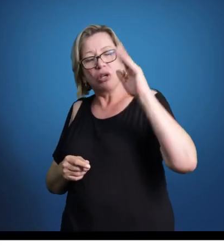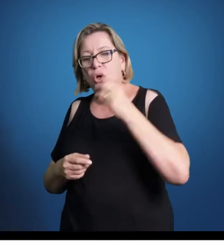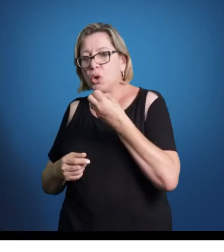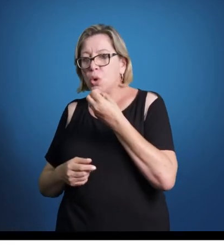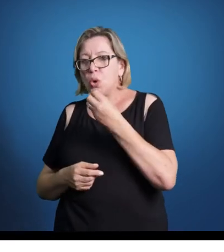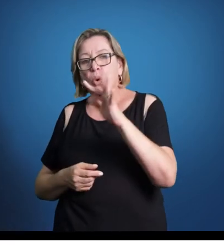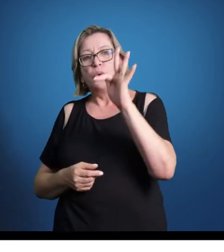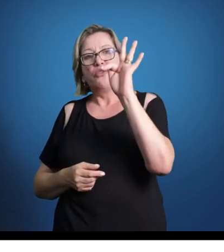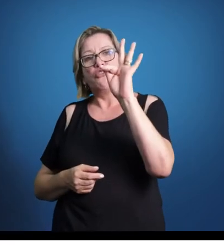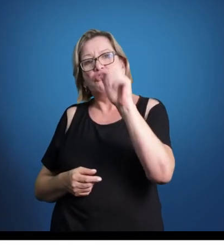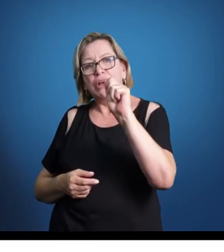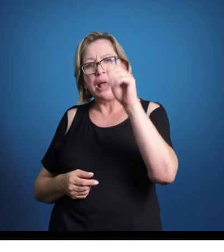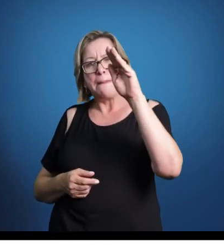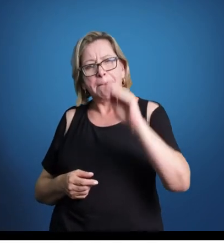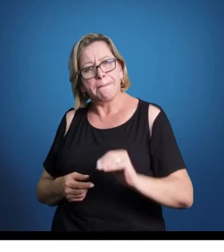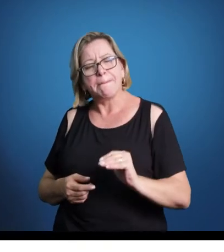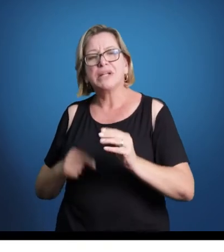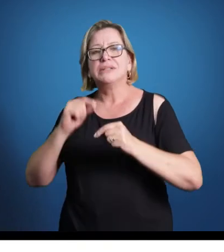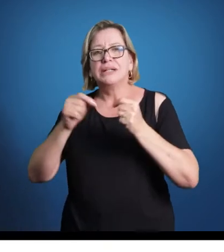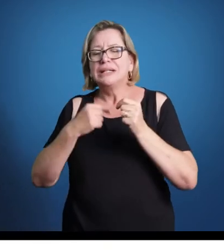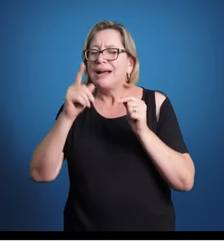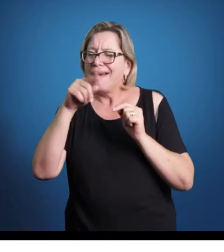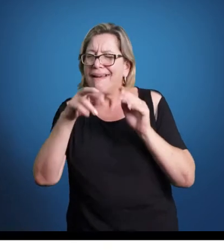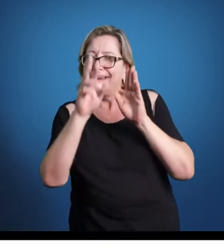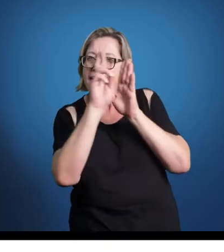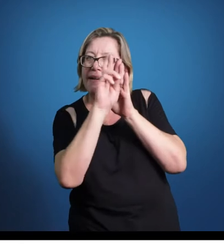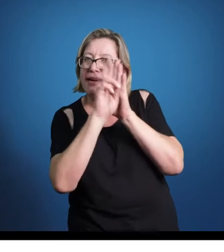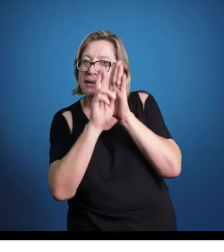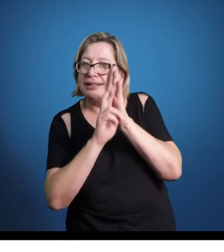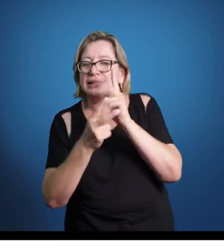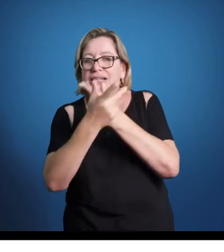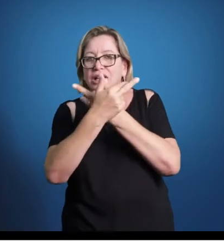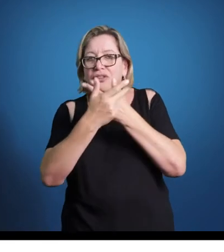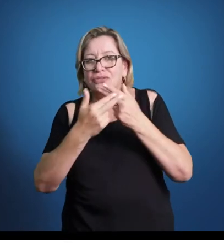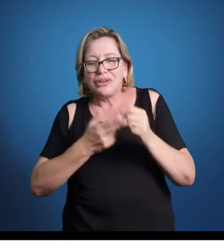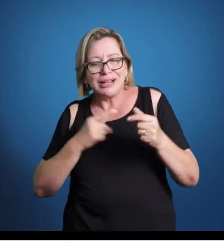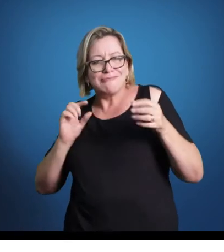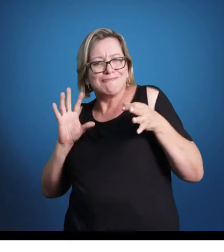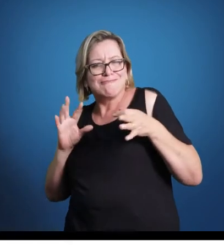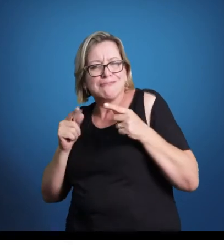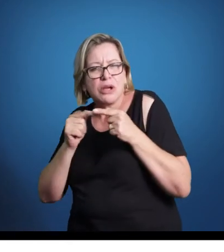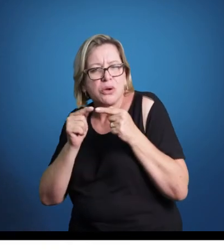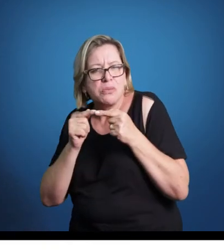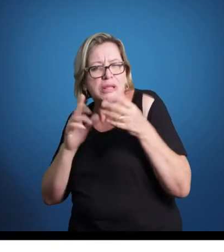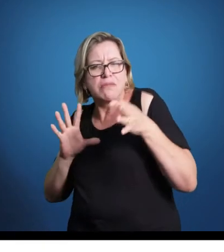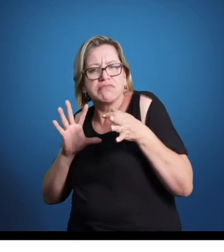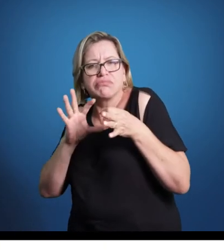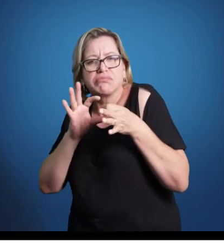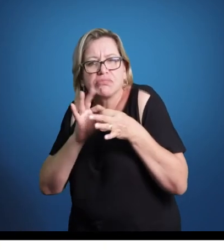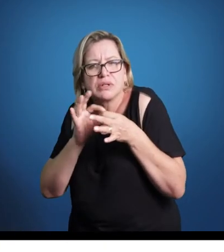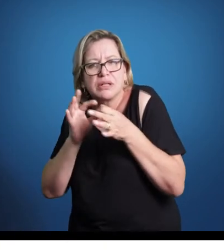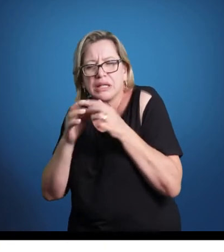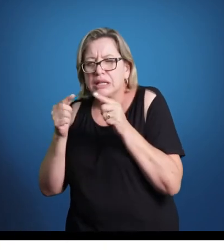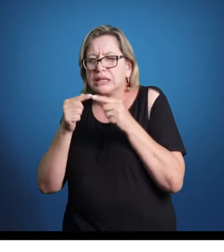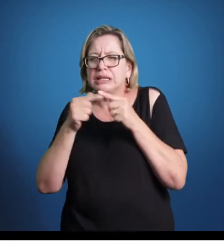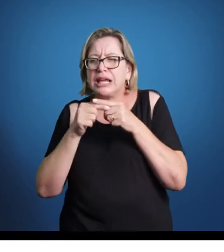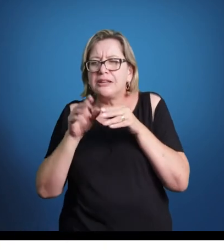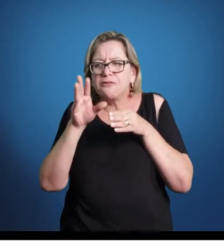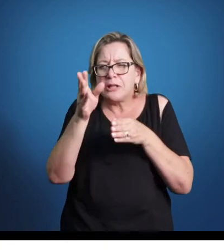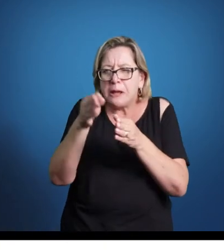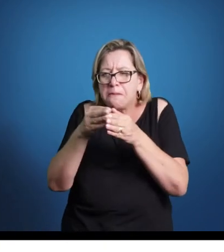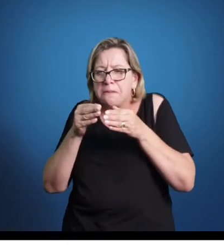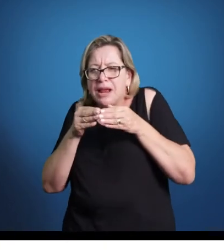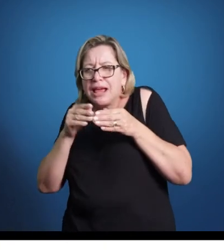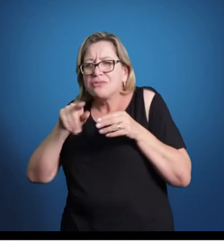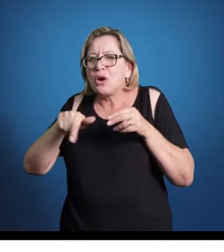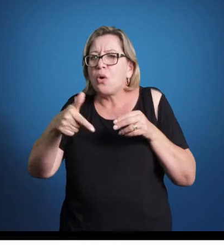o que quer dizer que uma música esteja em fá menor? É uma série de regras, existem acordes que pertencem a determinado tom e acordes que não pertencem, existem préstimos e outros tons